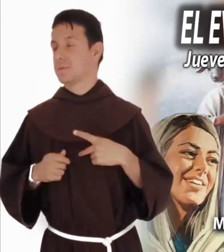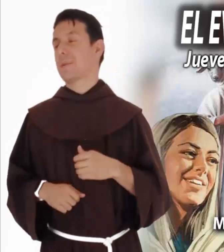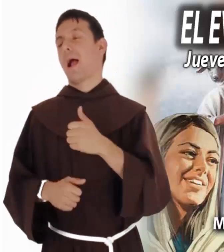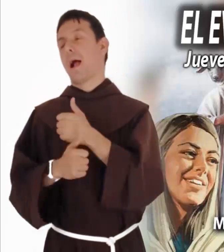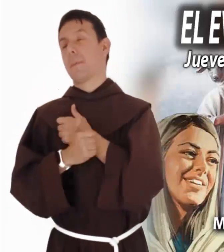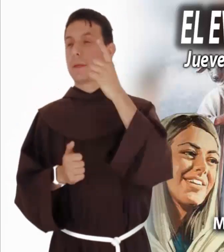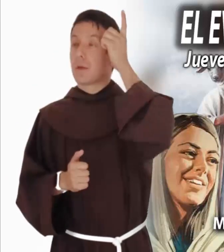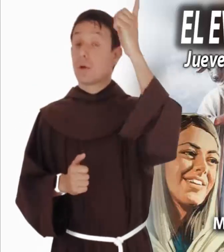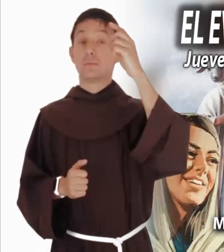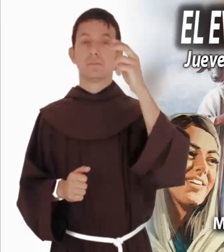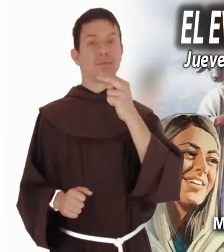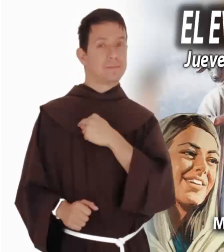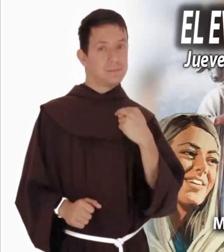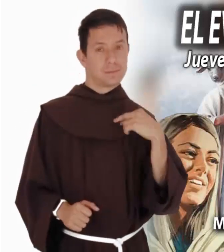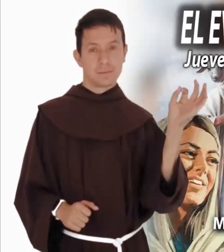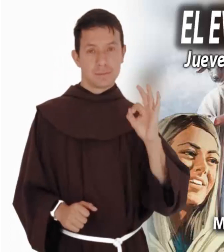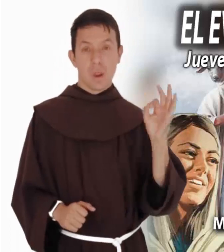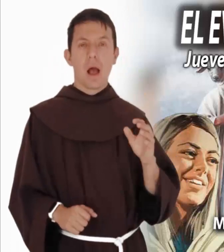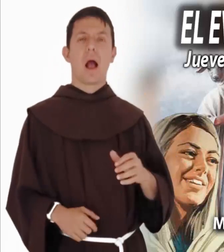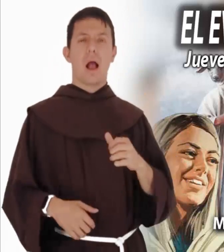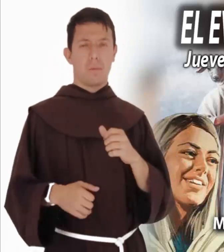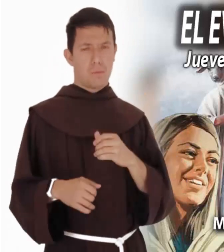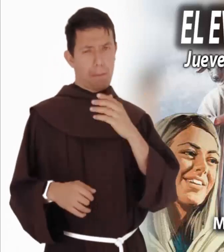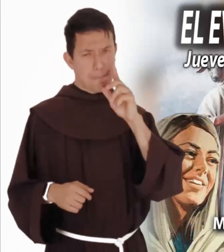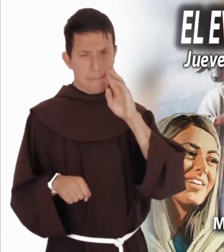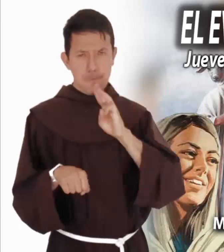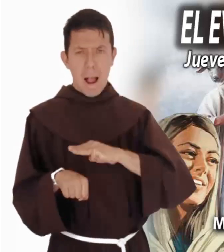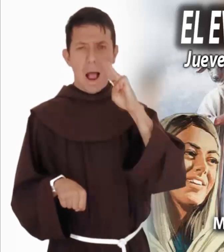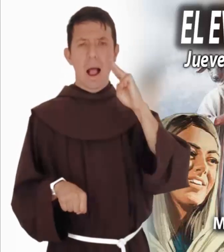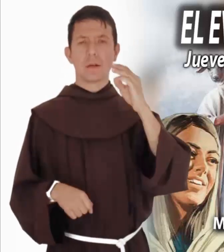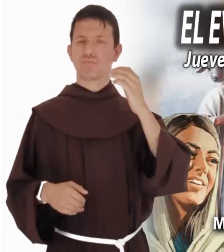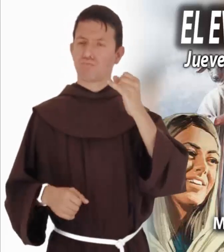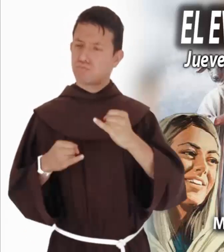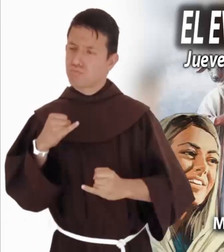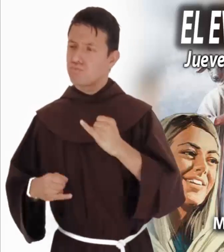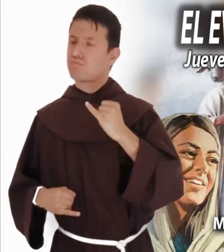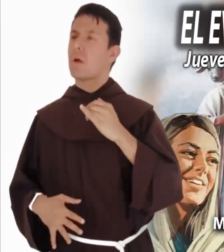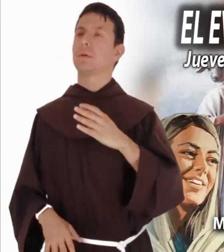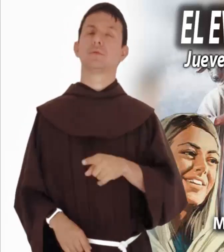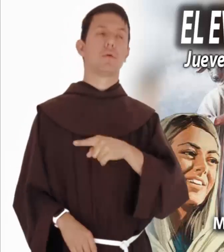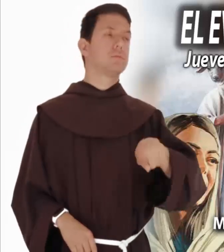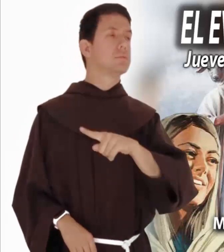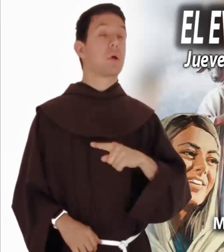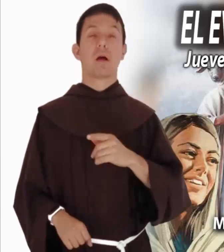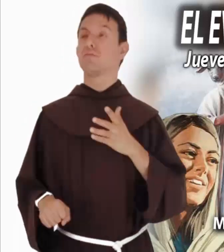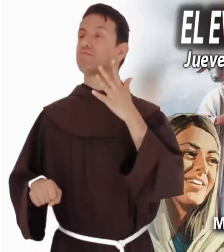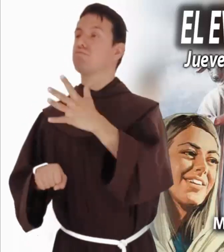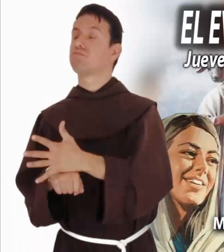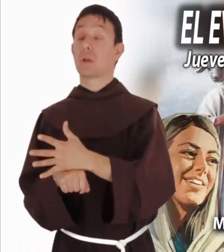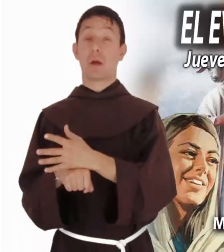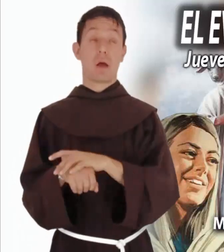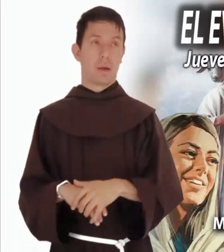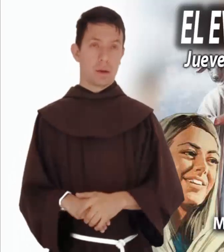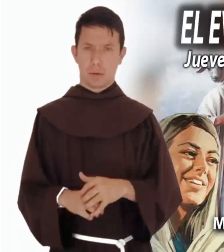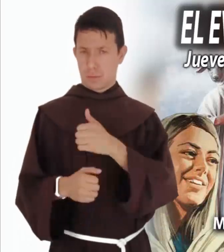más a juzgar que a perdonar, más a acusar que a dialogar. Pero Dios es